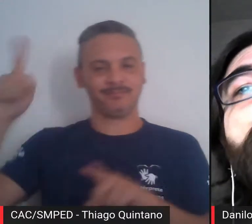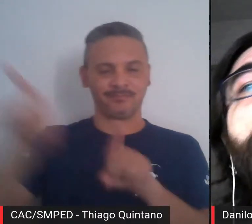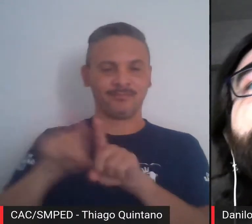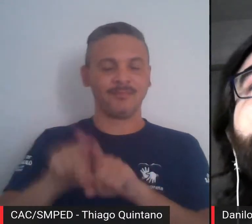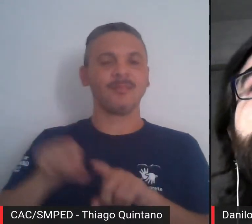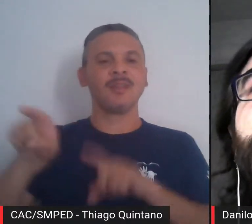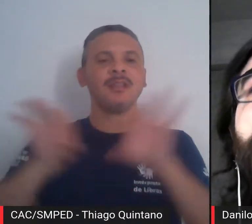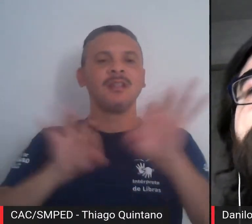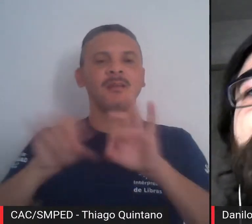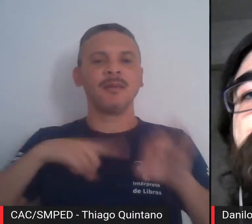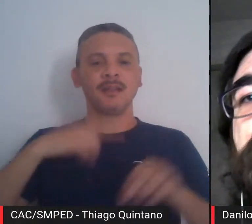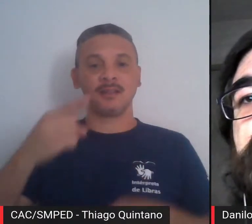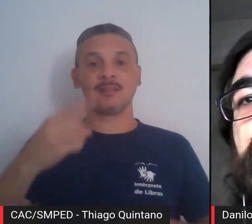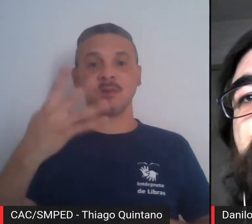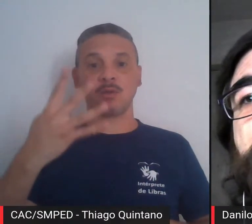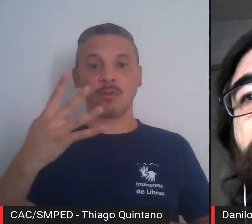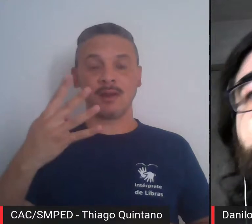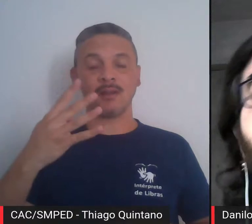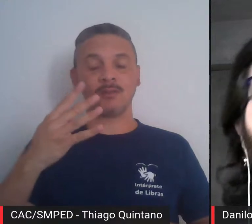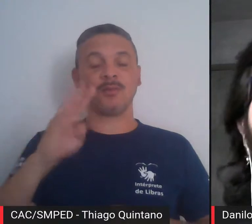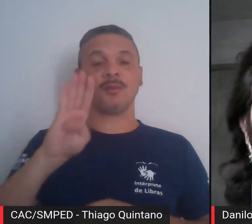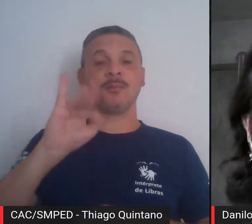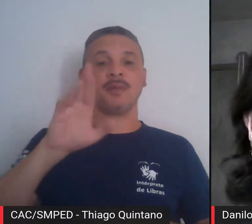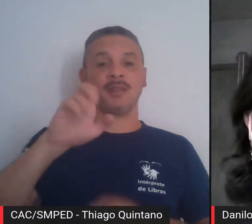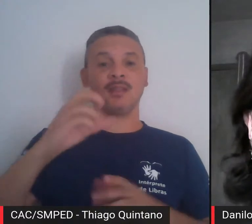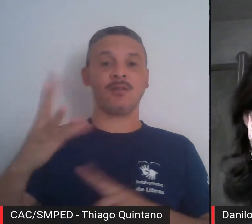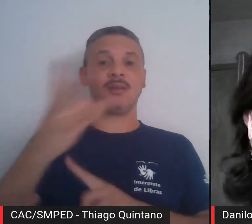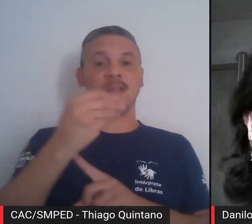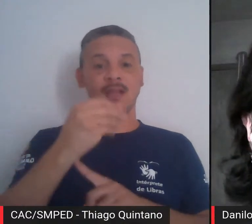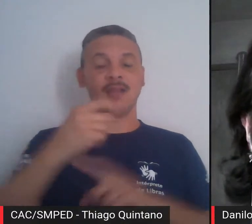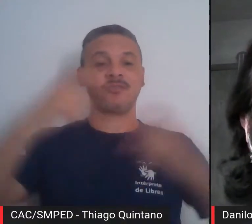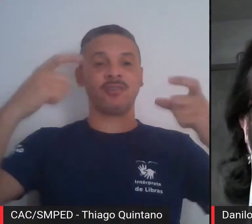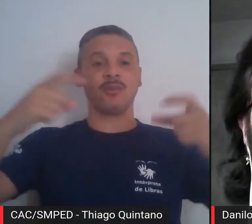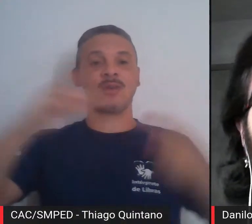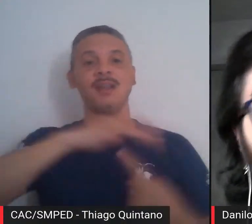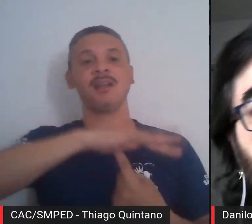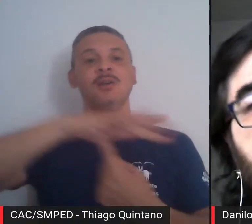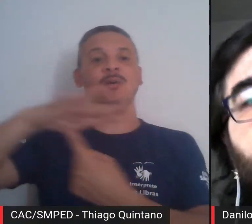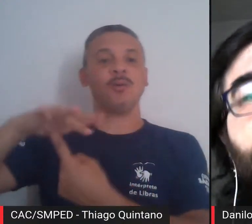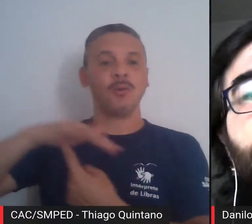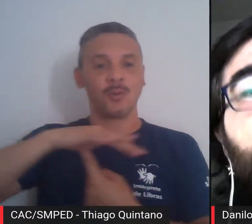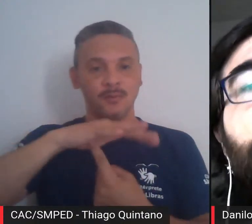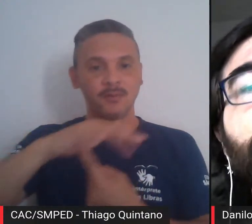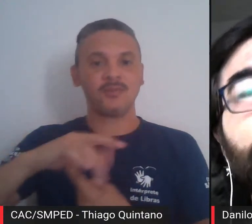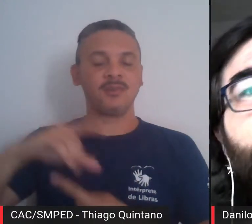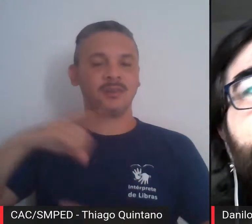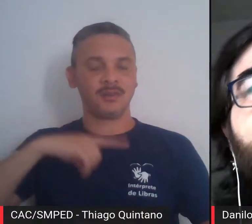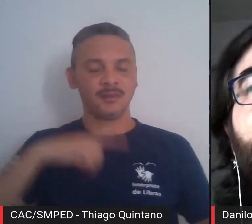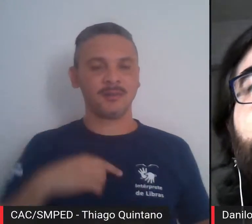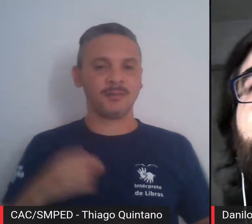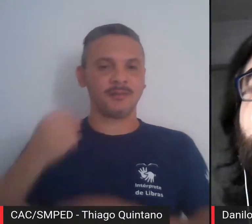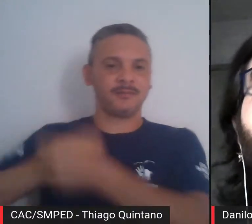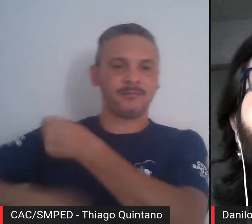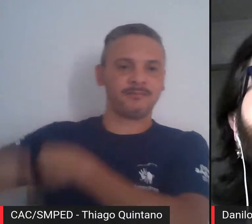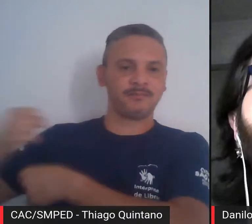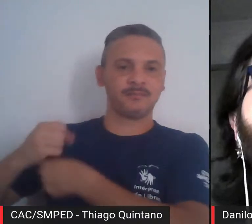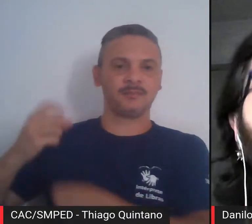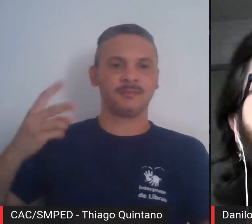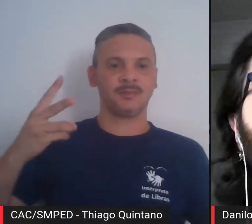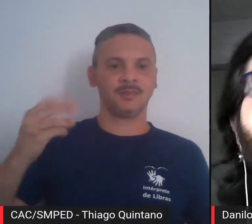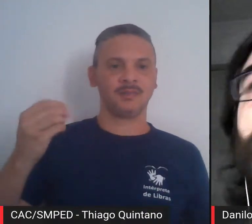14ª Bienal de Arte Internacional de Curitiba, Fronteiras em Aberto, que foi de 2019 e